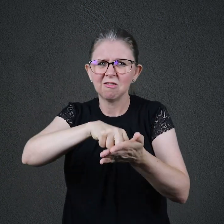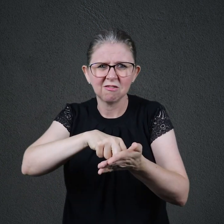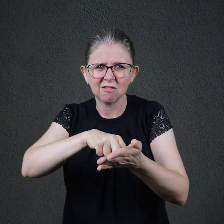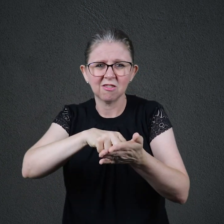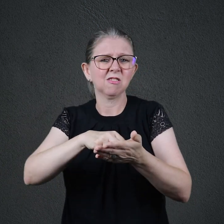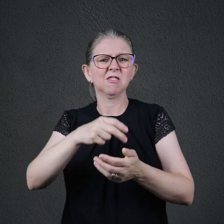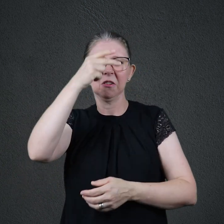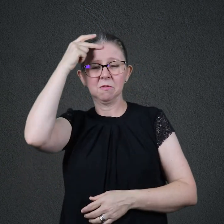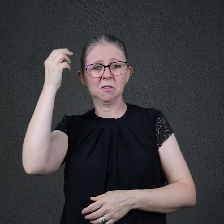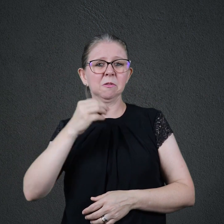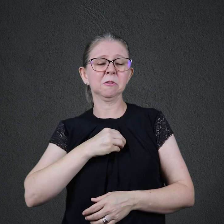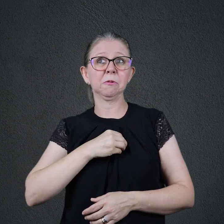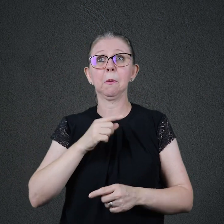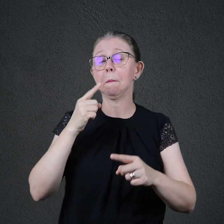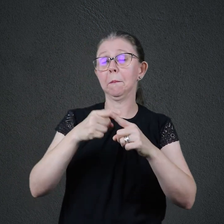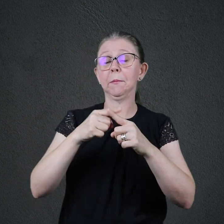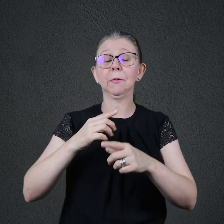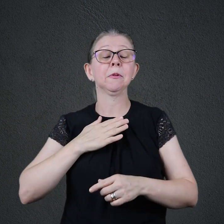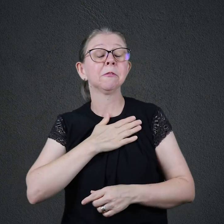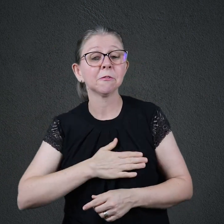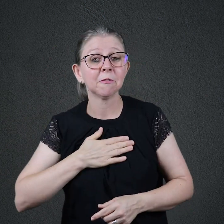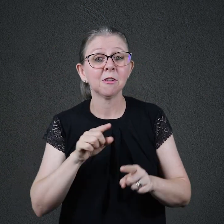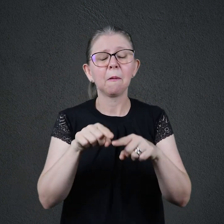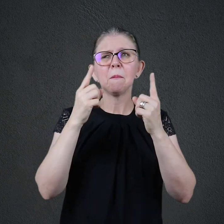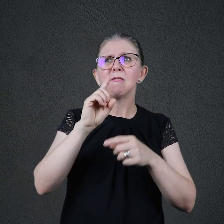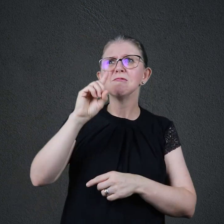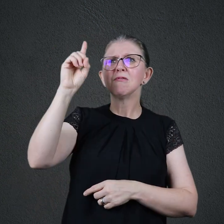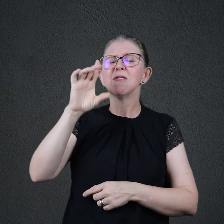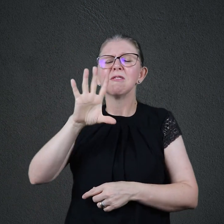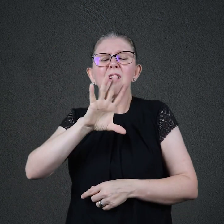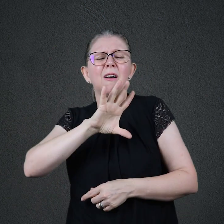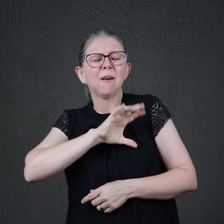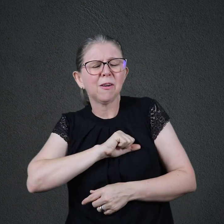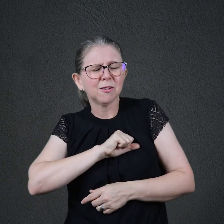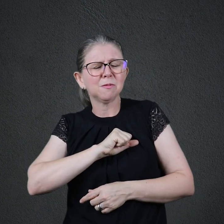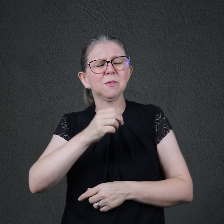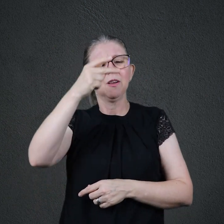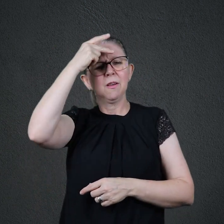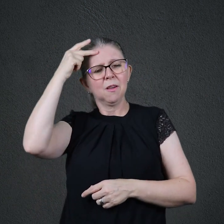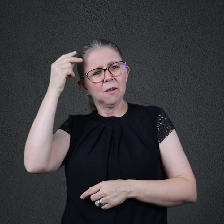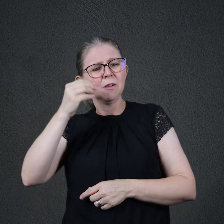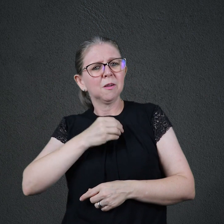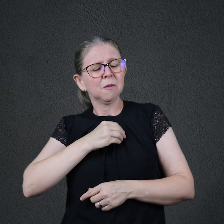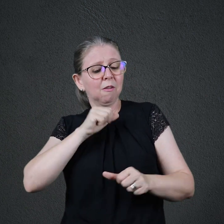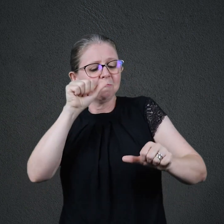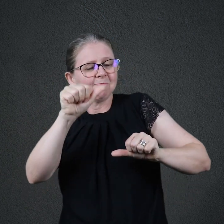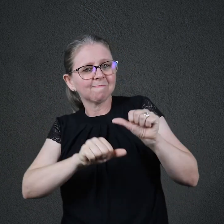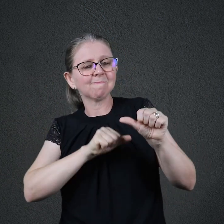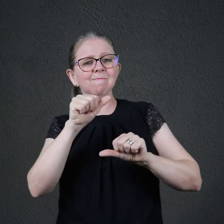realmente lhe agrada são mudanças de atitude como a de Josias. Não tenho prazer na morte dos ímpios. Antes,